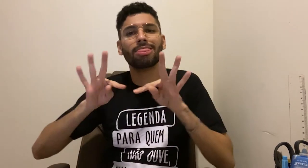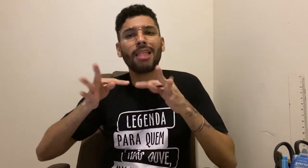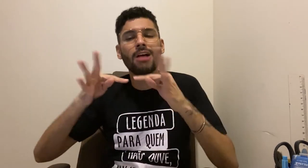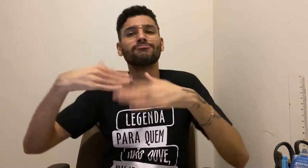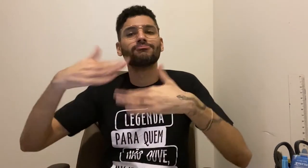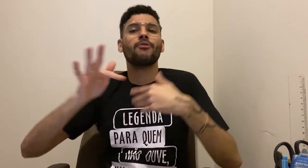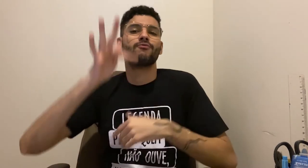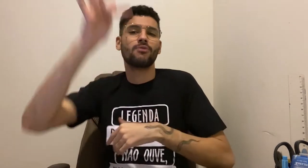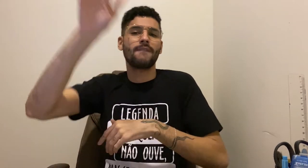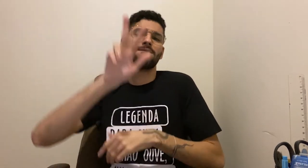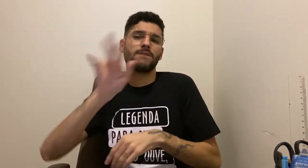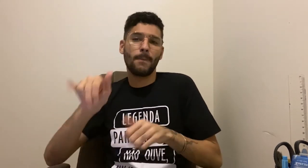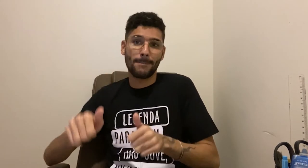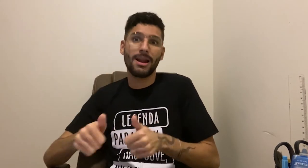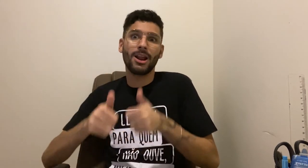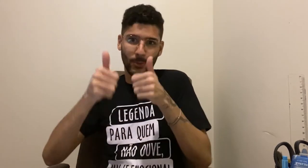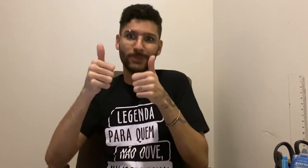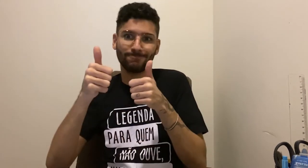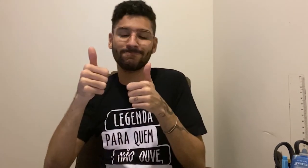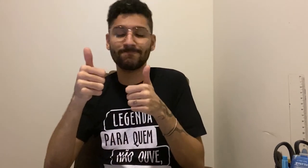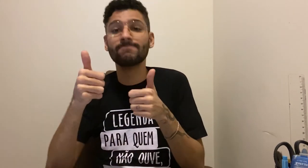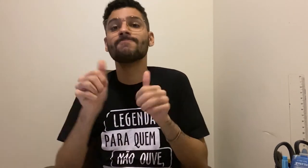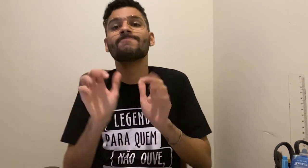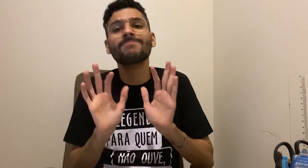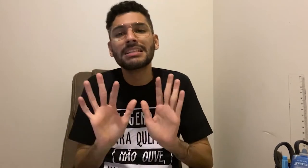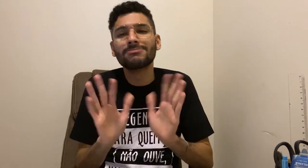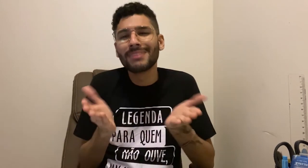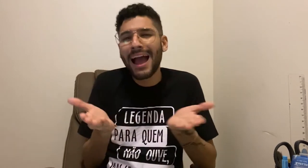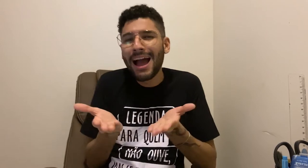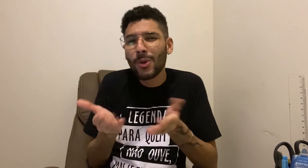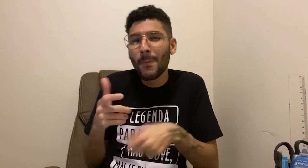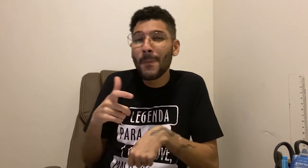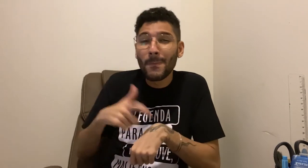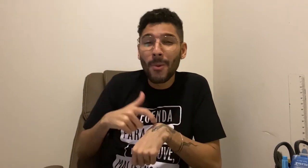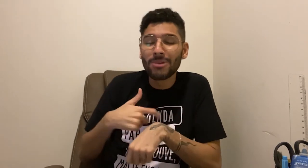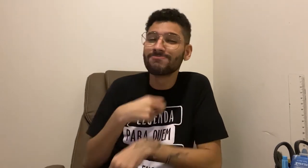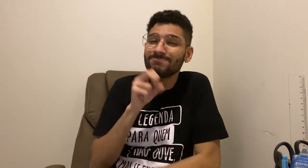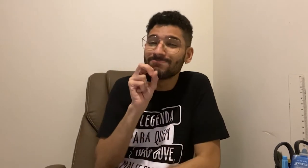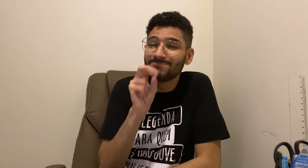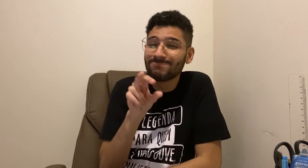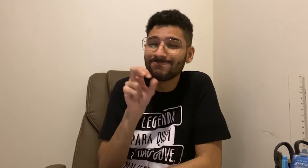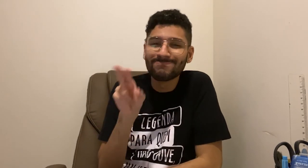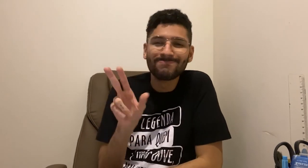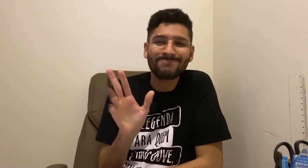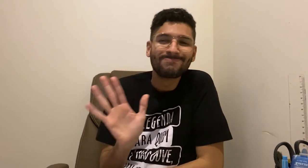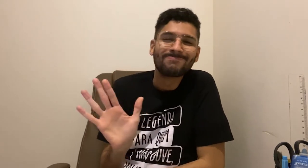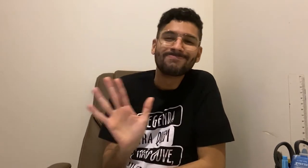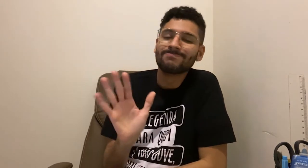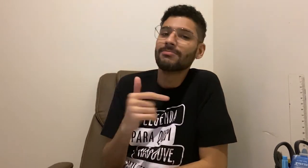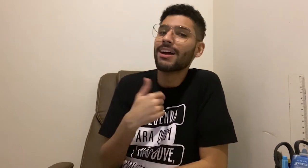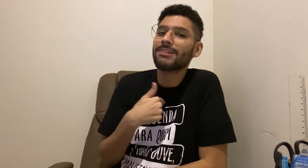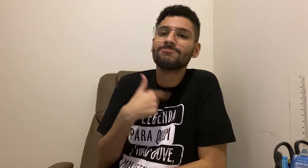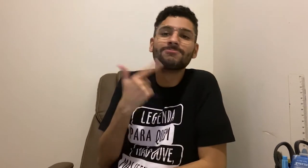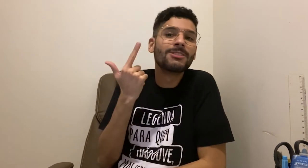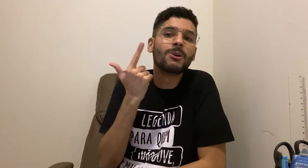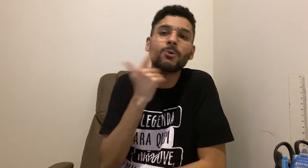Mas que precisa ser melhorado com o avanço do tempo e da tecnologia. No entanto, eu não confio